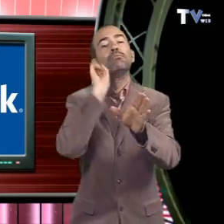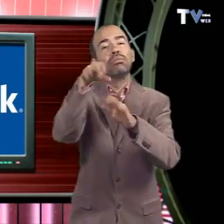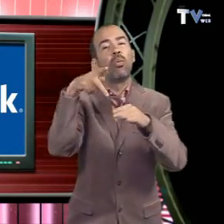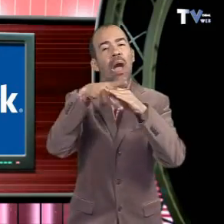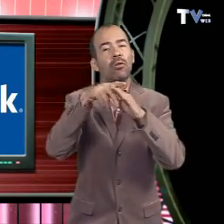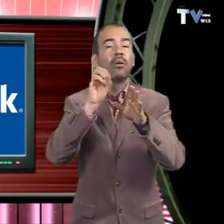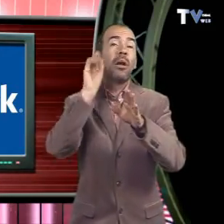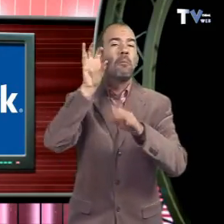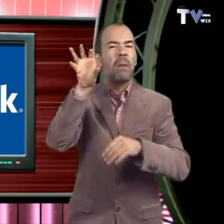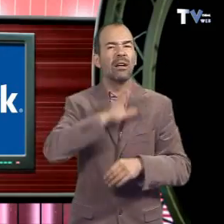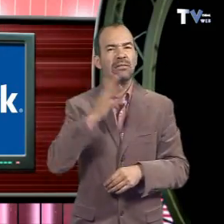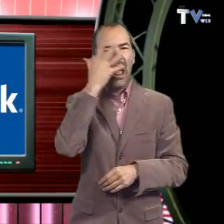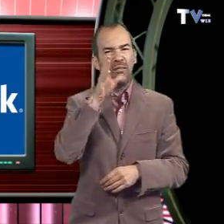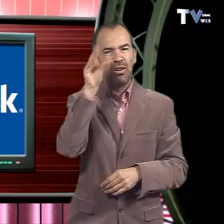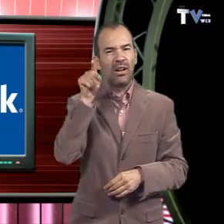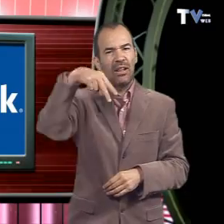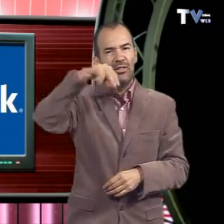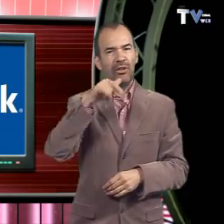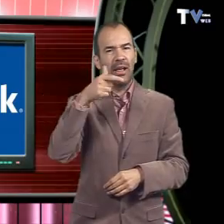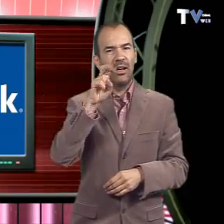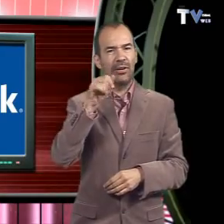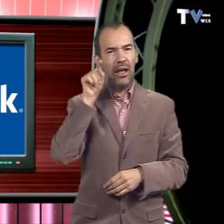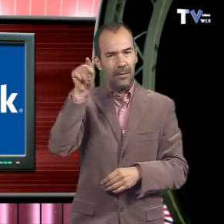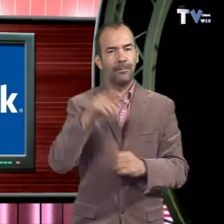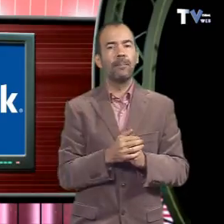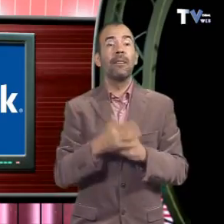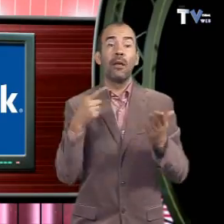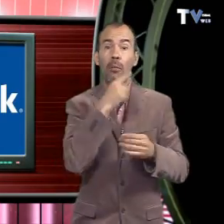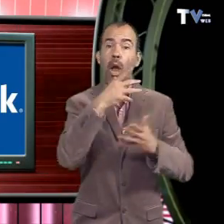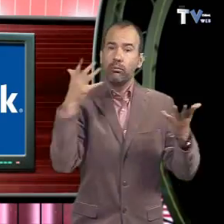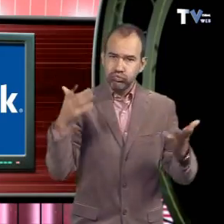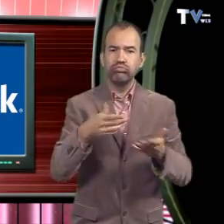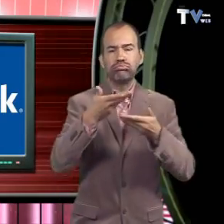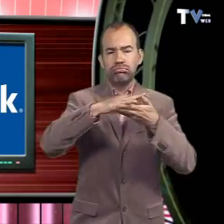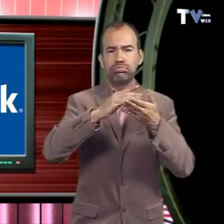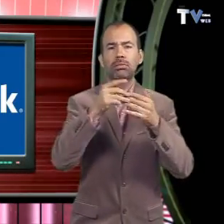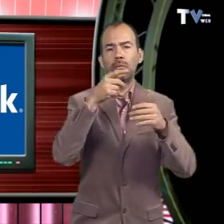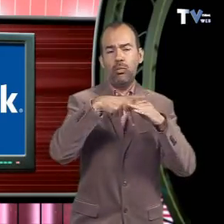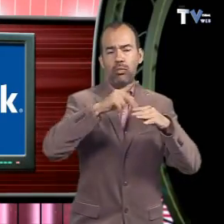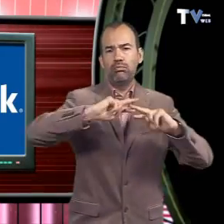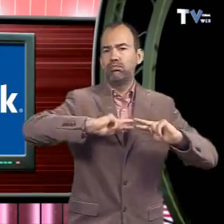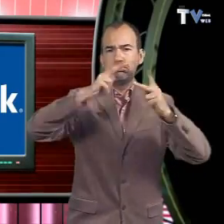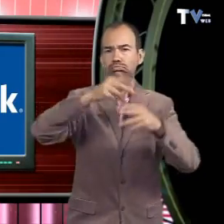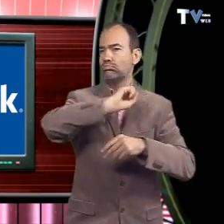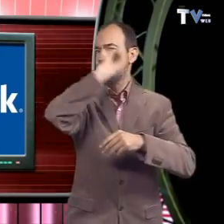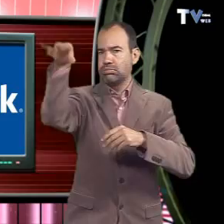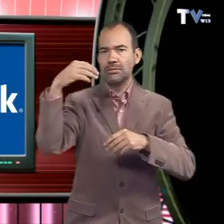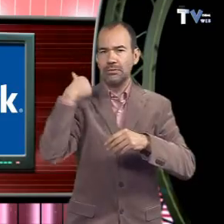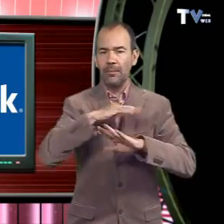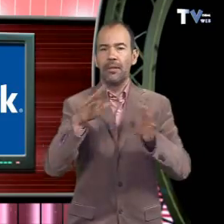aval per poder pagar aquestes despeses, a més d'altres que li anava exigint el suposat Harry